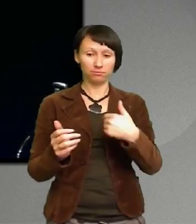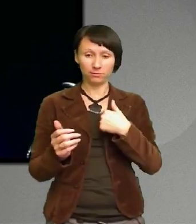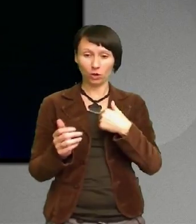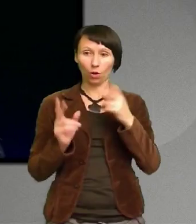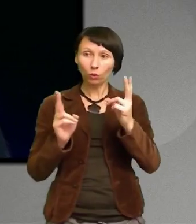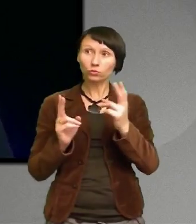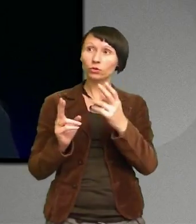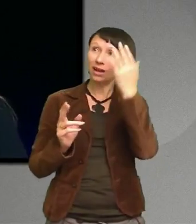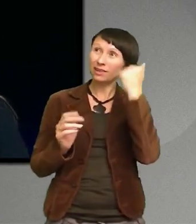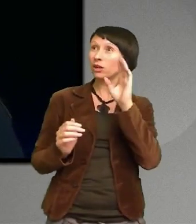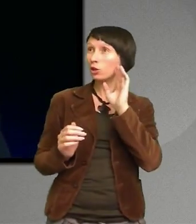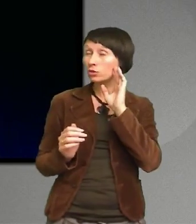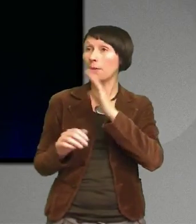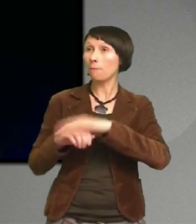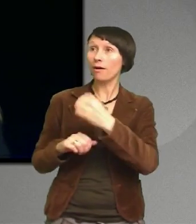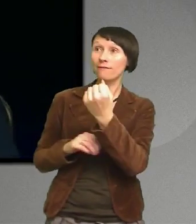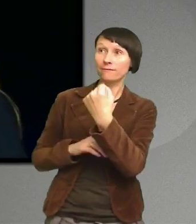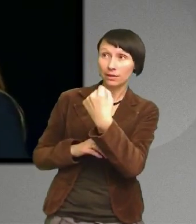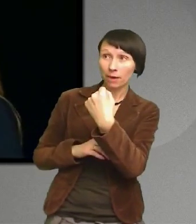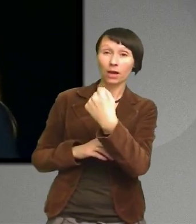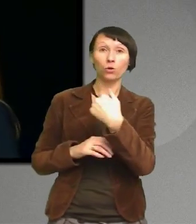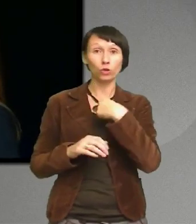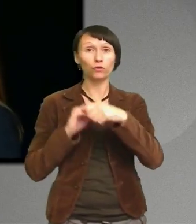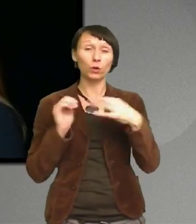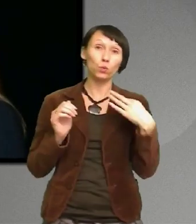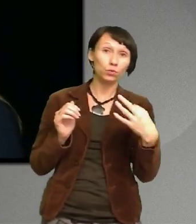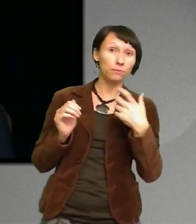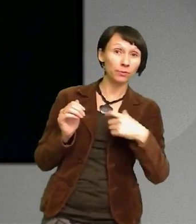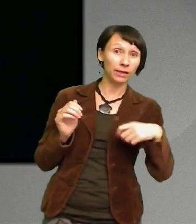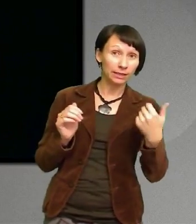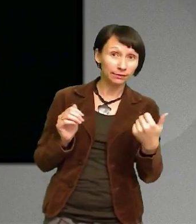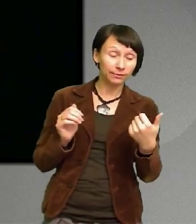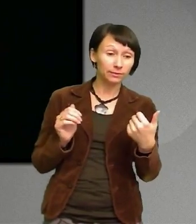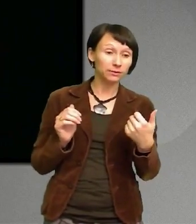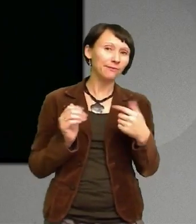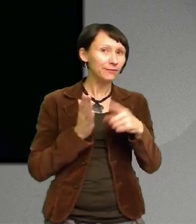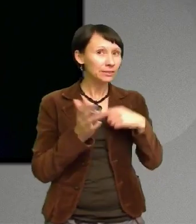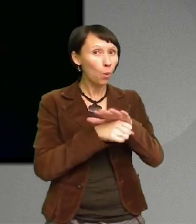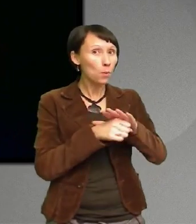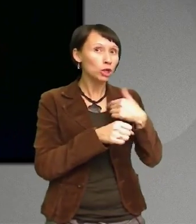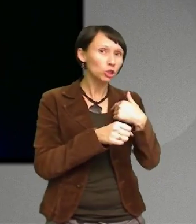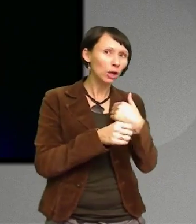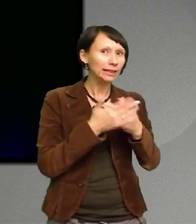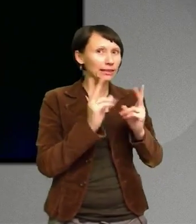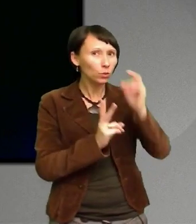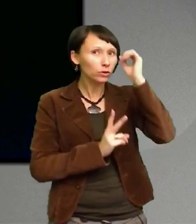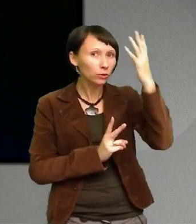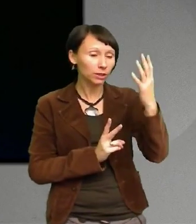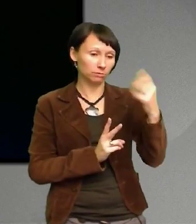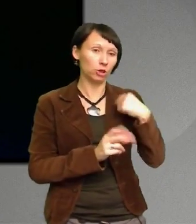Och våga utmana mig själv på det jag inte är bra på Hur är en bra ledare?